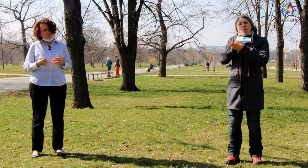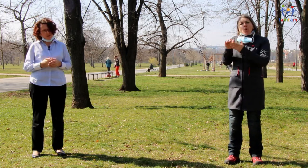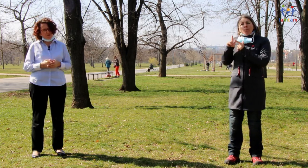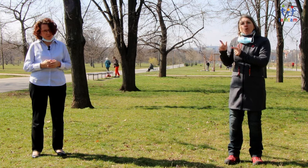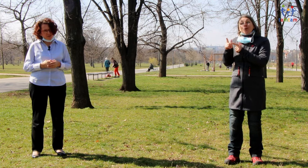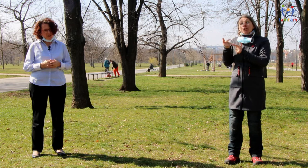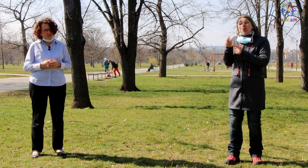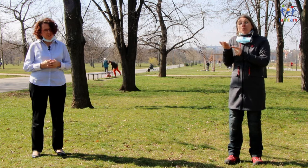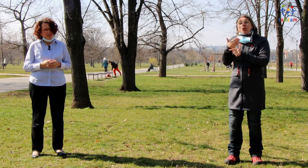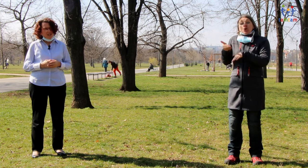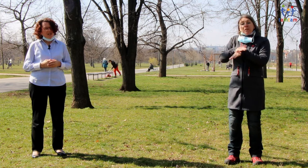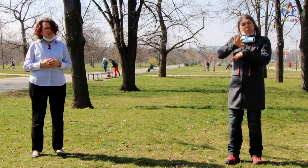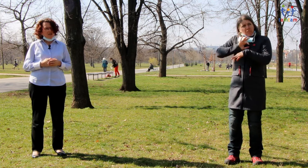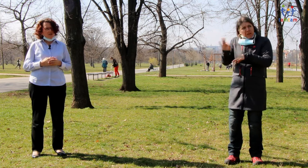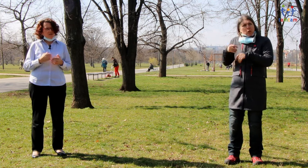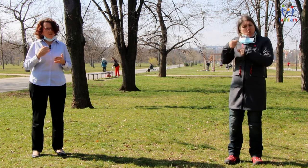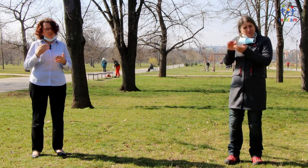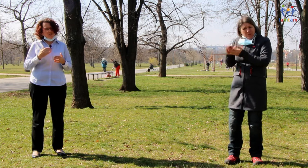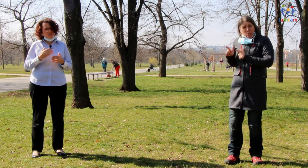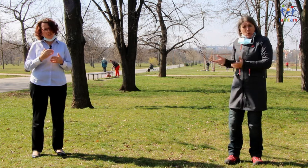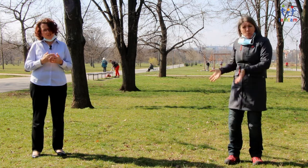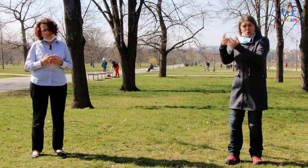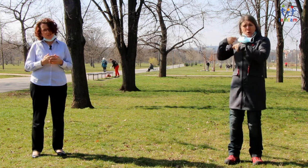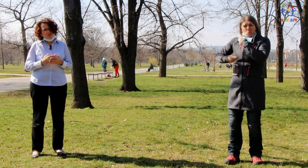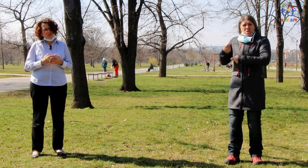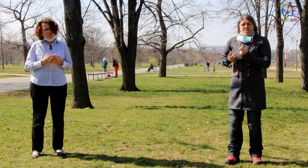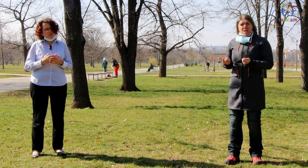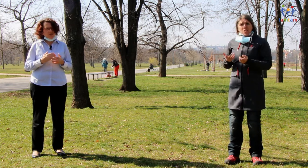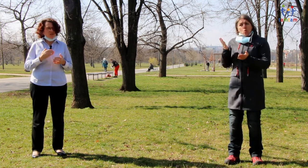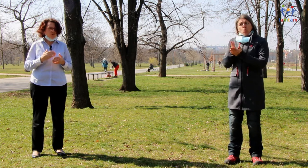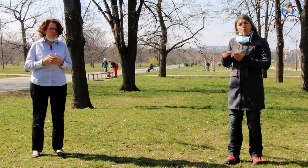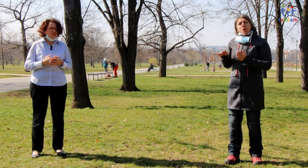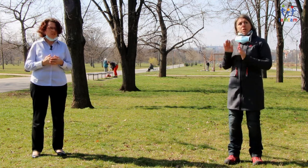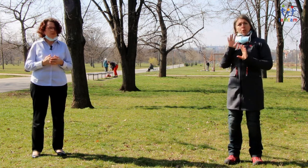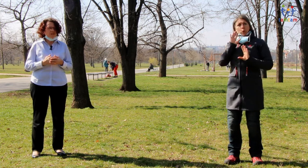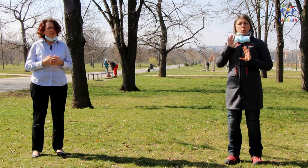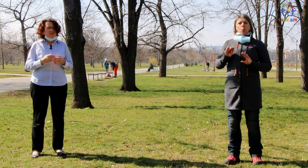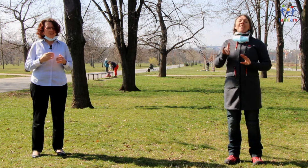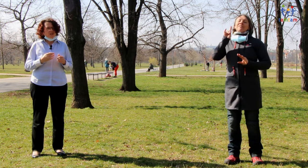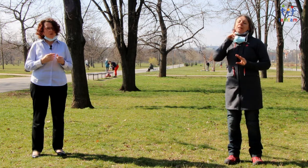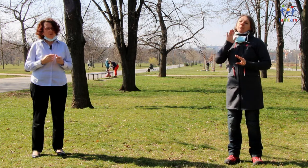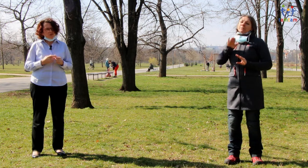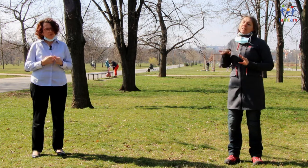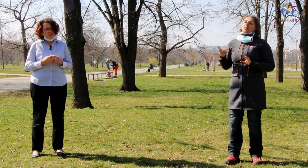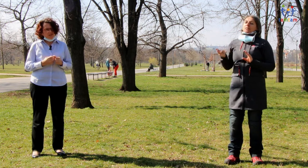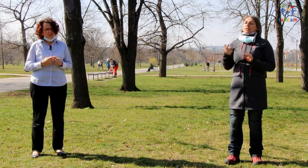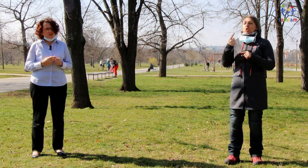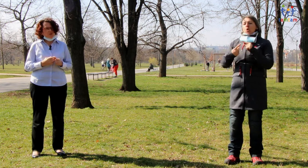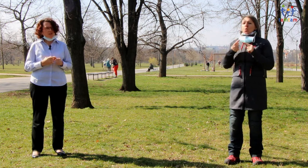pocit bezpečí. Takže i když se to dětem třeba nebude tolik líbit, tak je potřeba trvat na tom, že